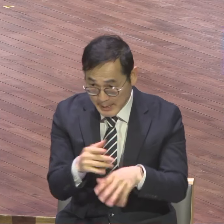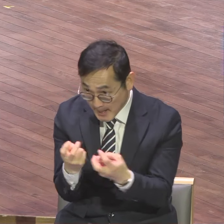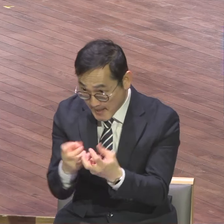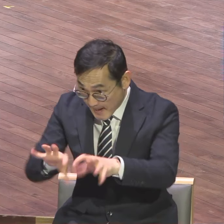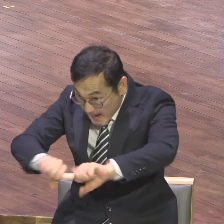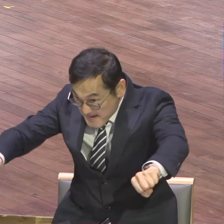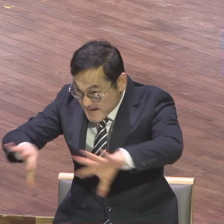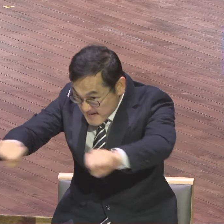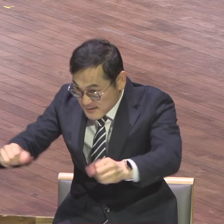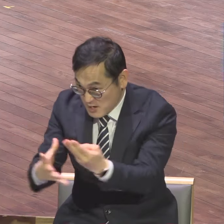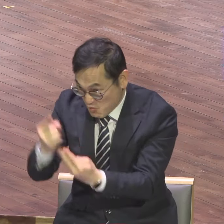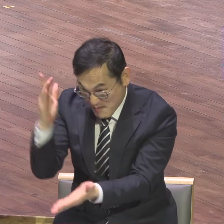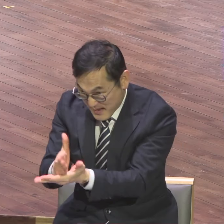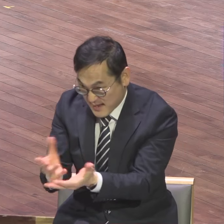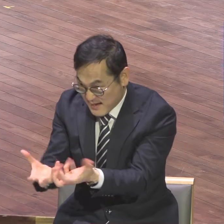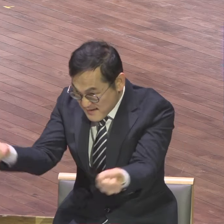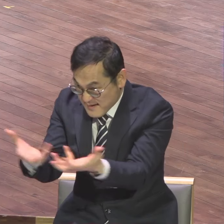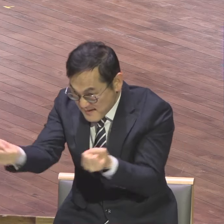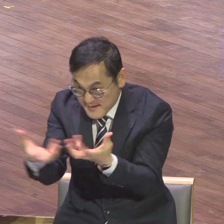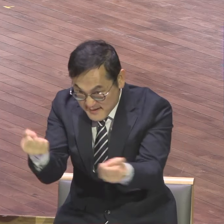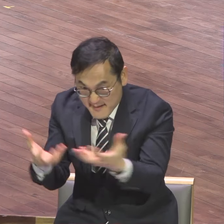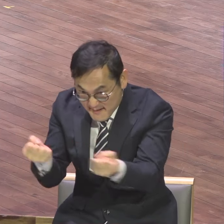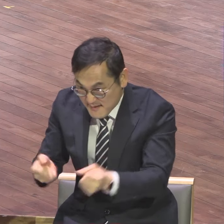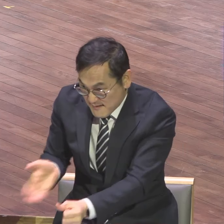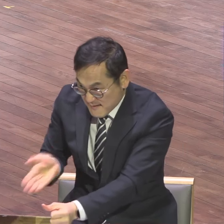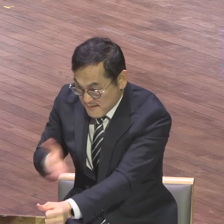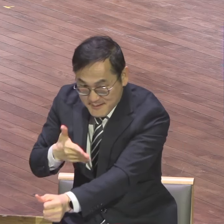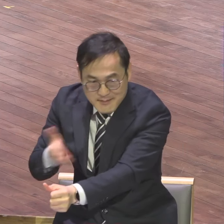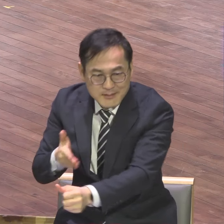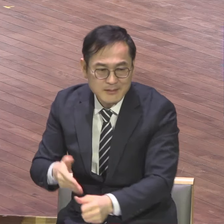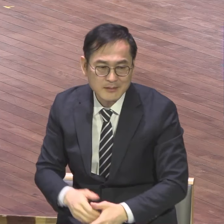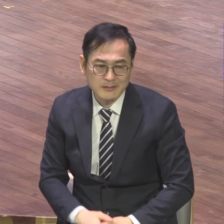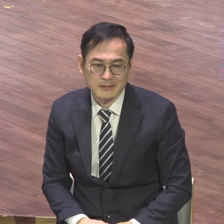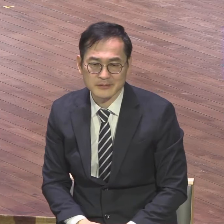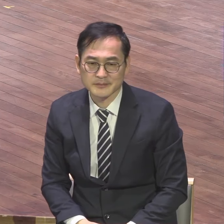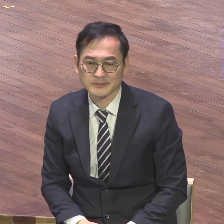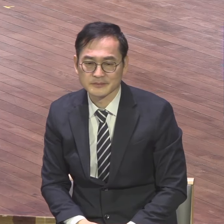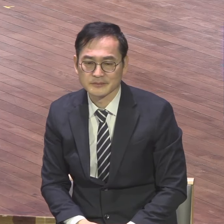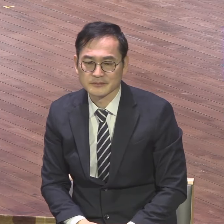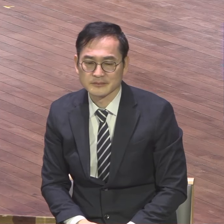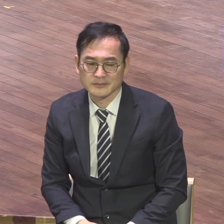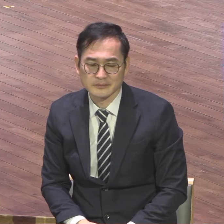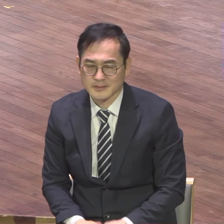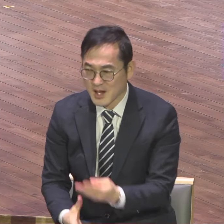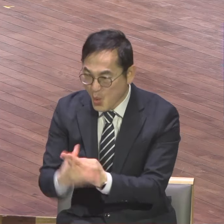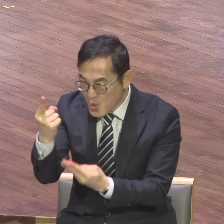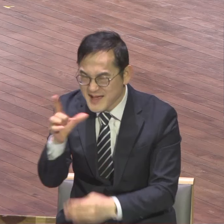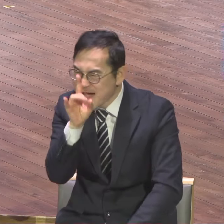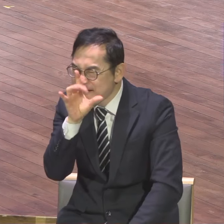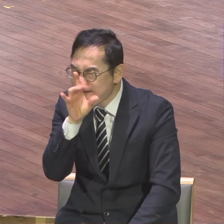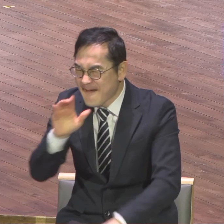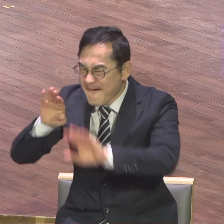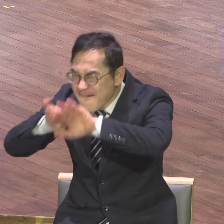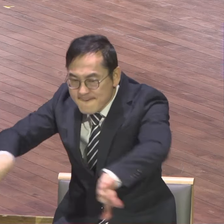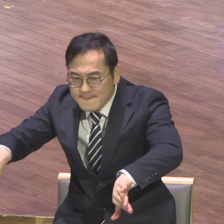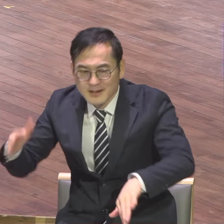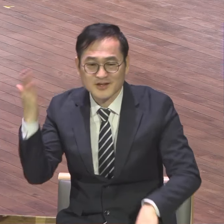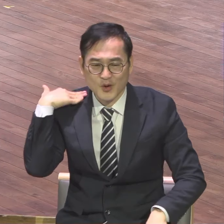원리스를 깨려고 합니다. 어떻게 해서든 원리스를 깨가지고 이건 내 스스로 깨야지. 에덴 동산에서부터 막 우는